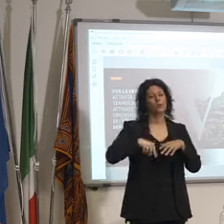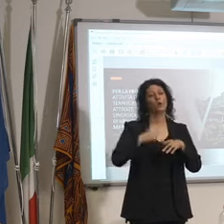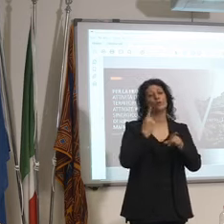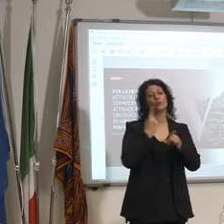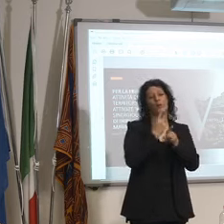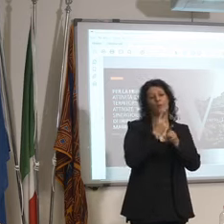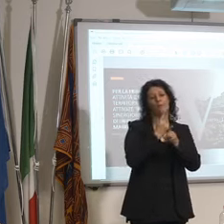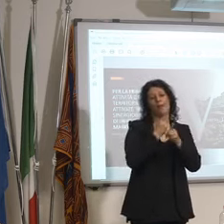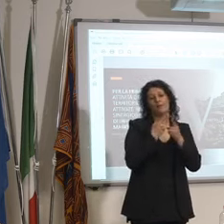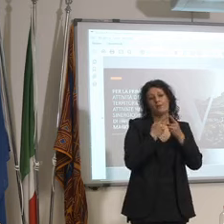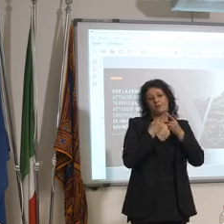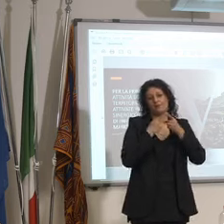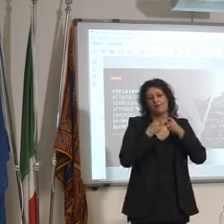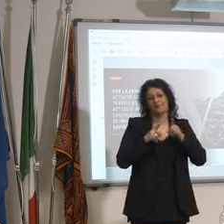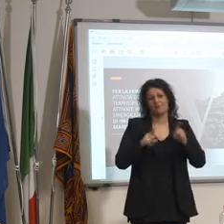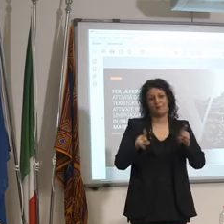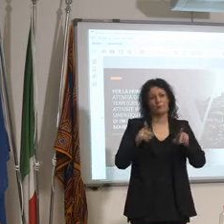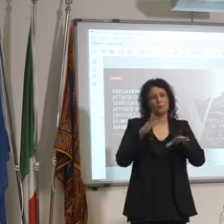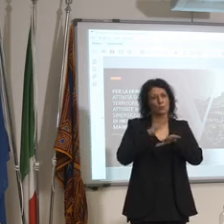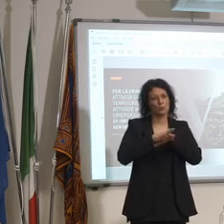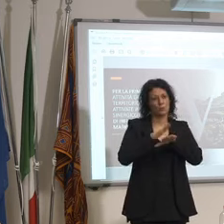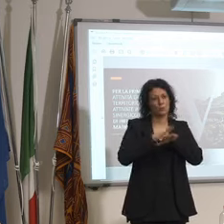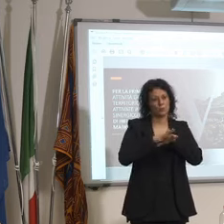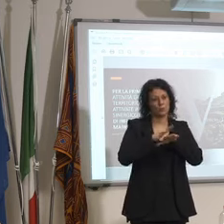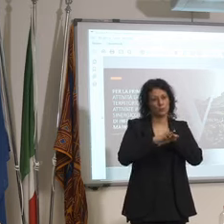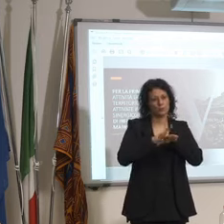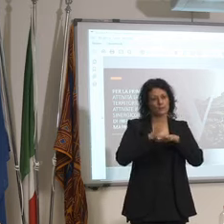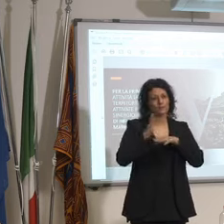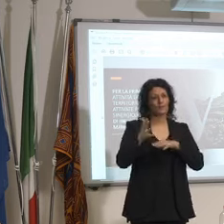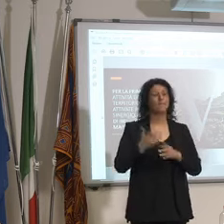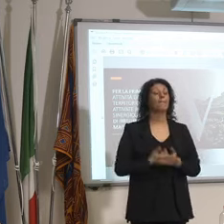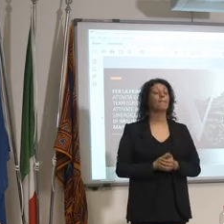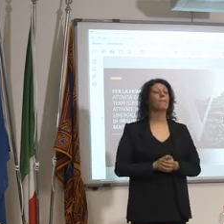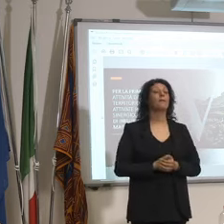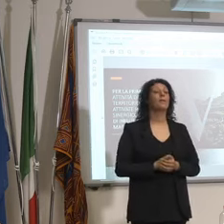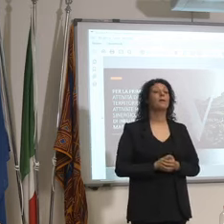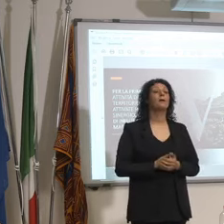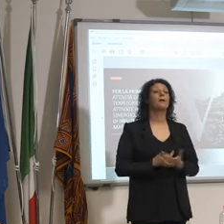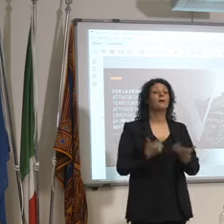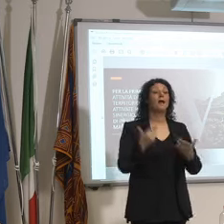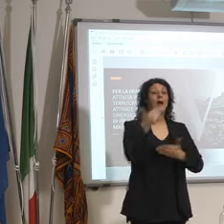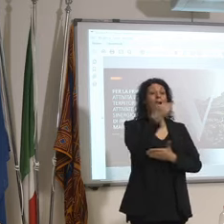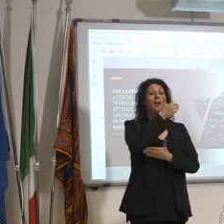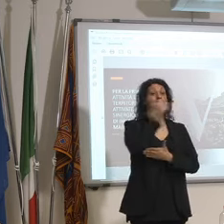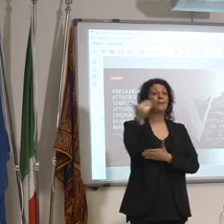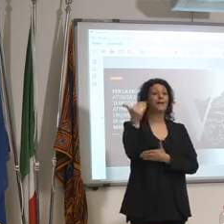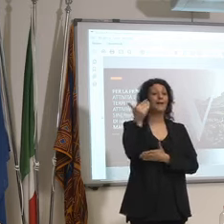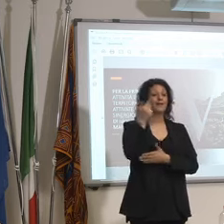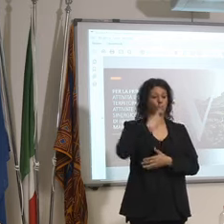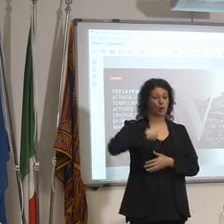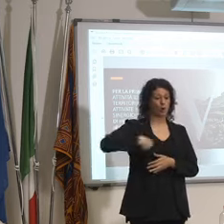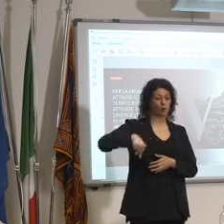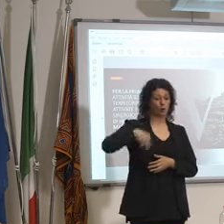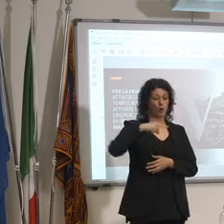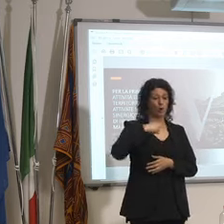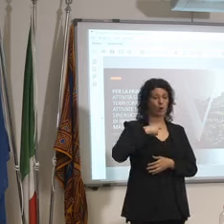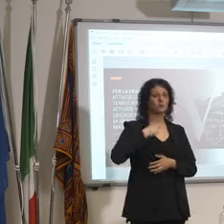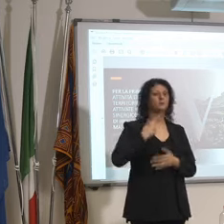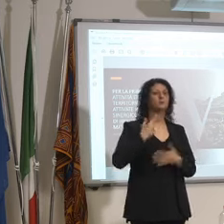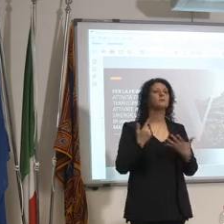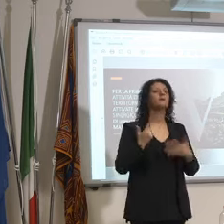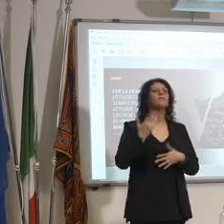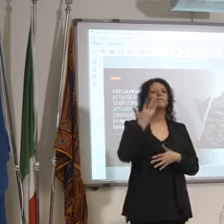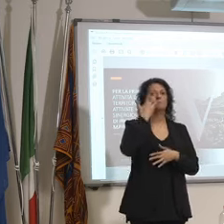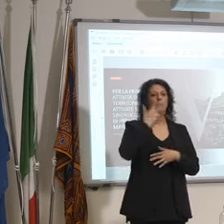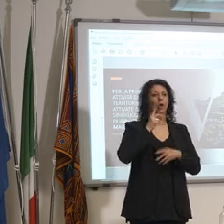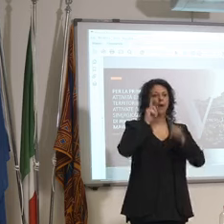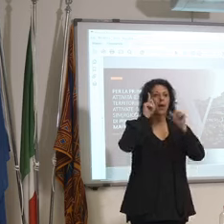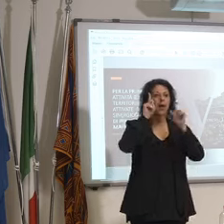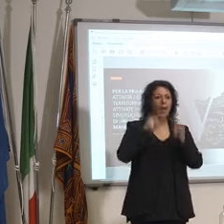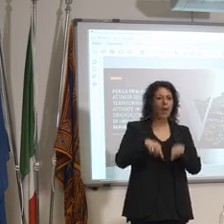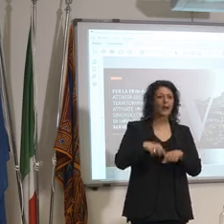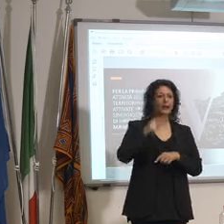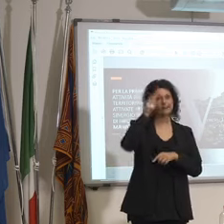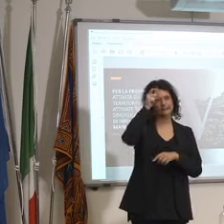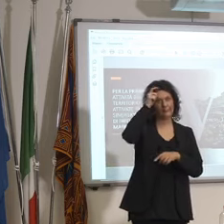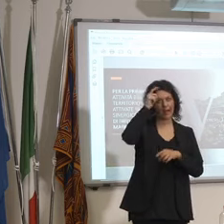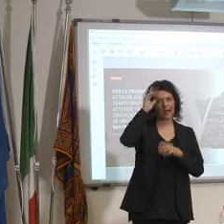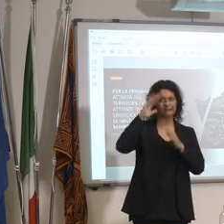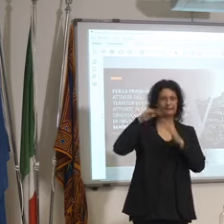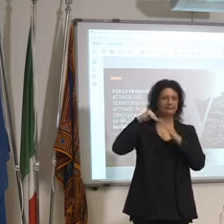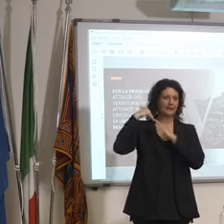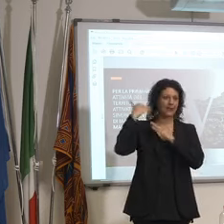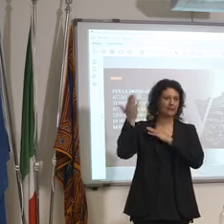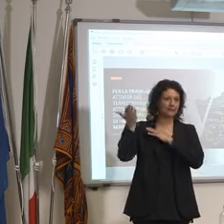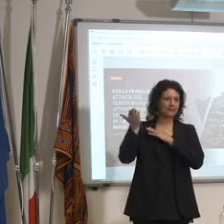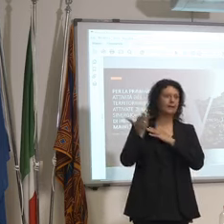riferimento a me i nostri albergatori non solo mi chiedono i paesi stranieri e mi chiedono magari di